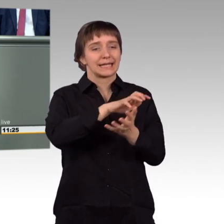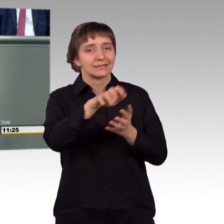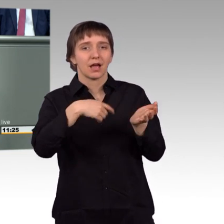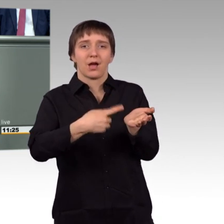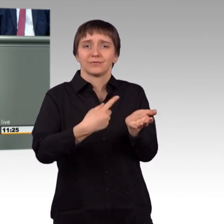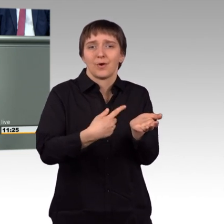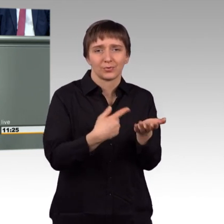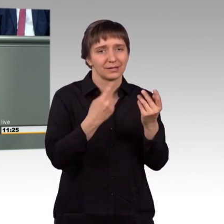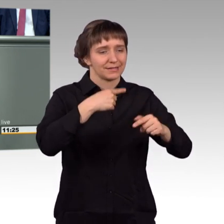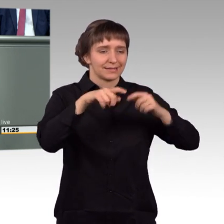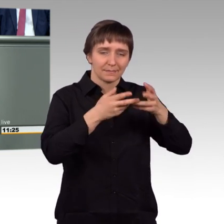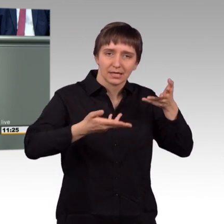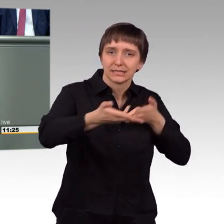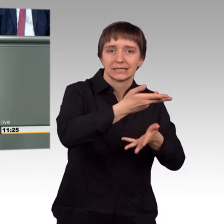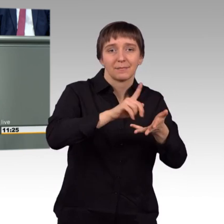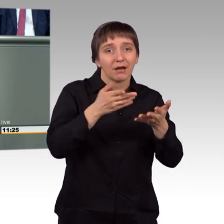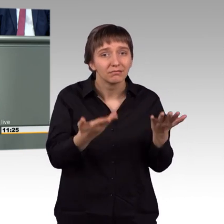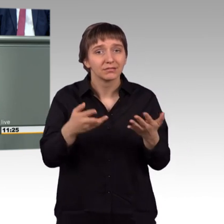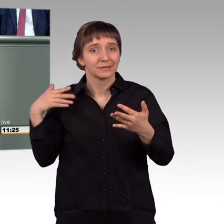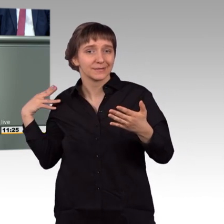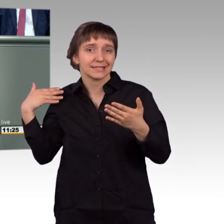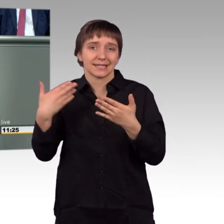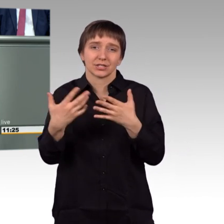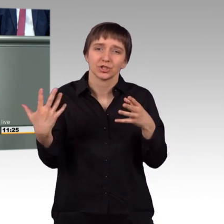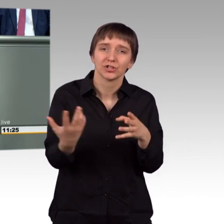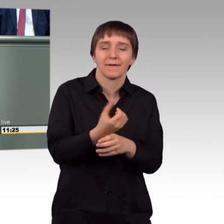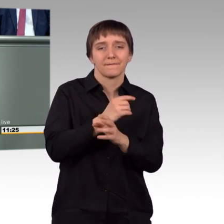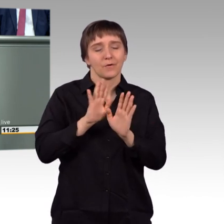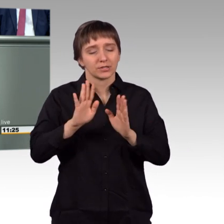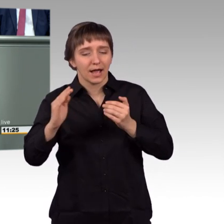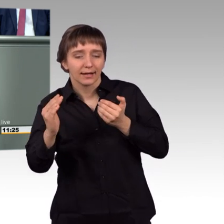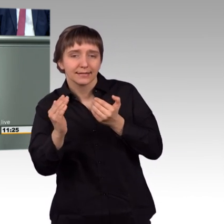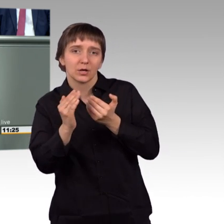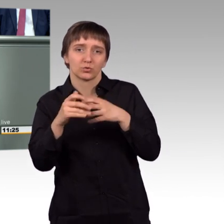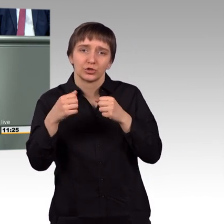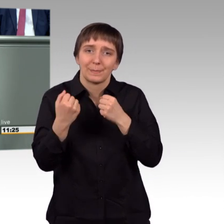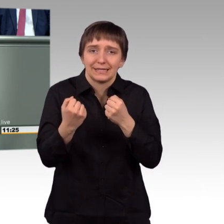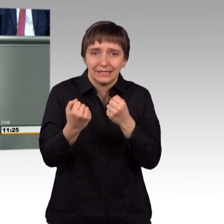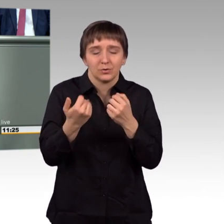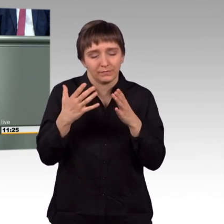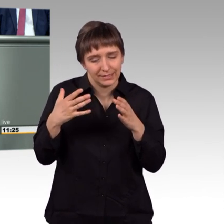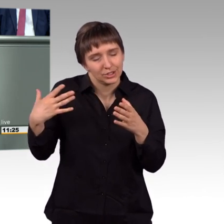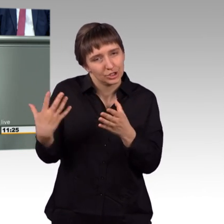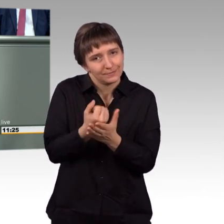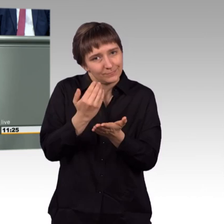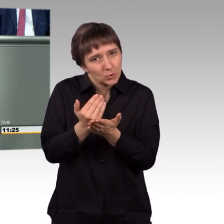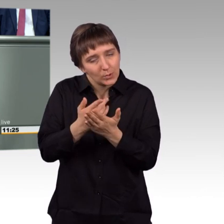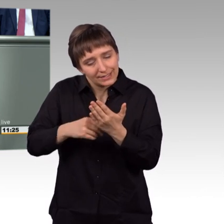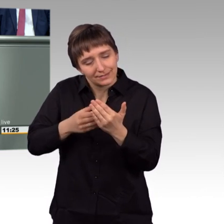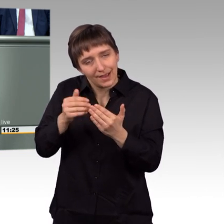erreicht haben, an vorsichtiger Annäherung und Stabilisierung jetzt weiter stützen. Und das bedeutet, dass